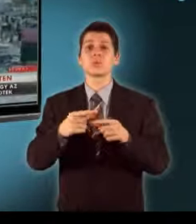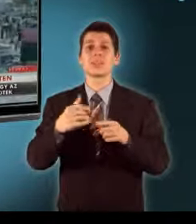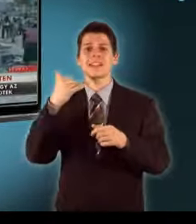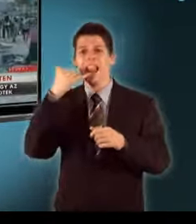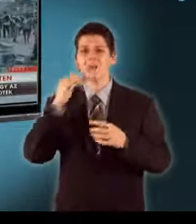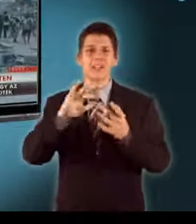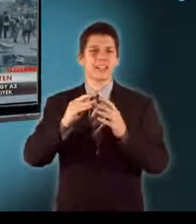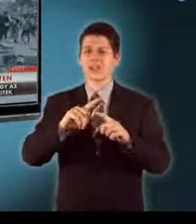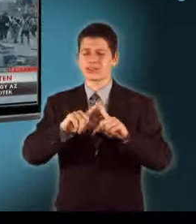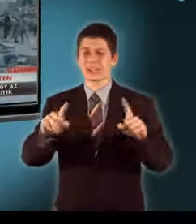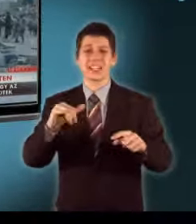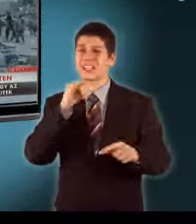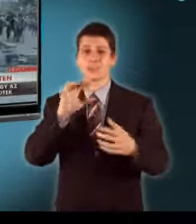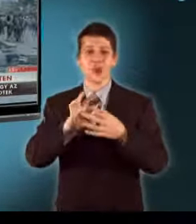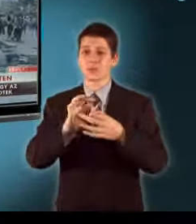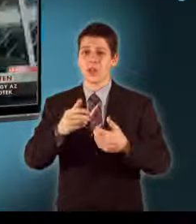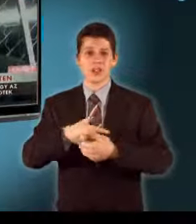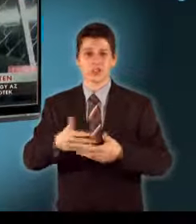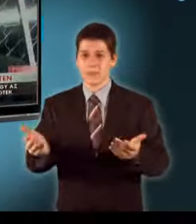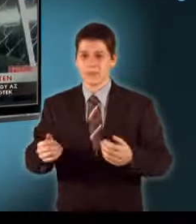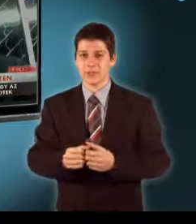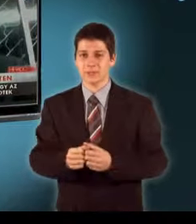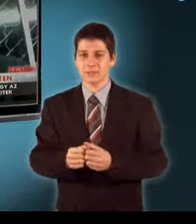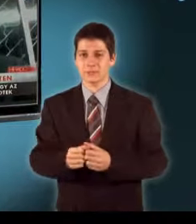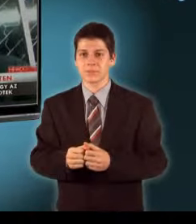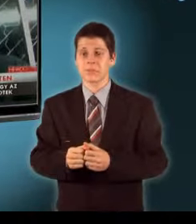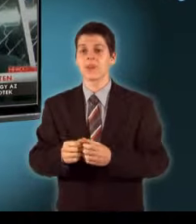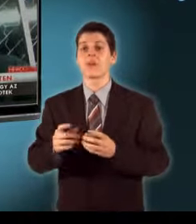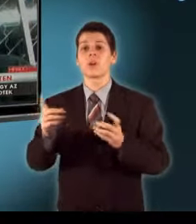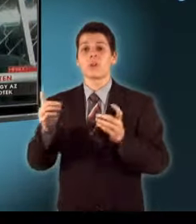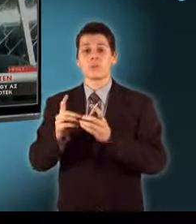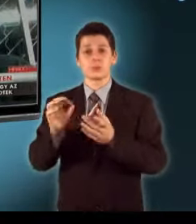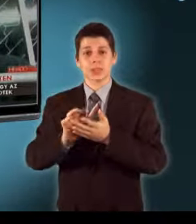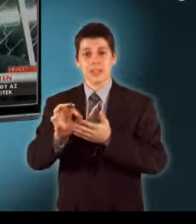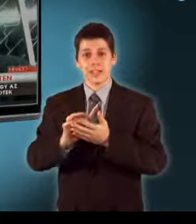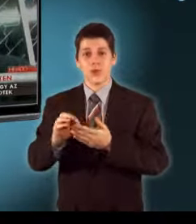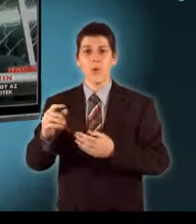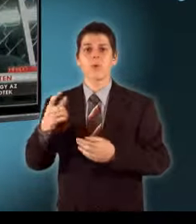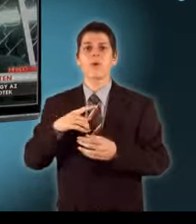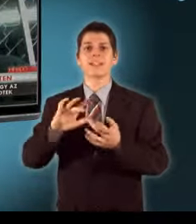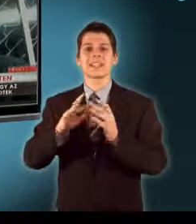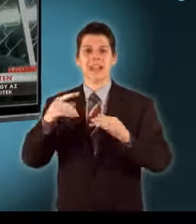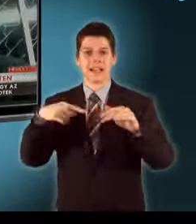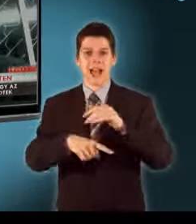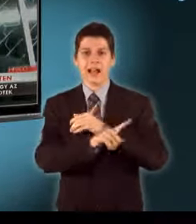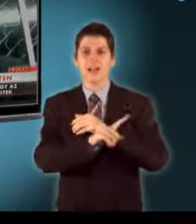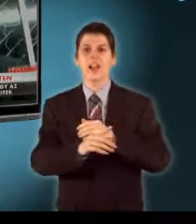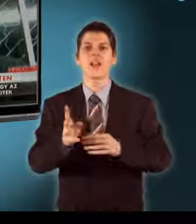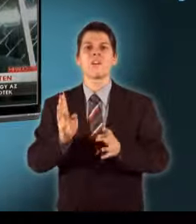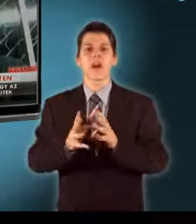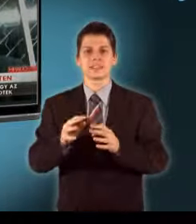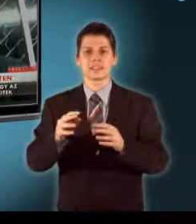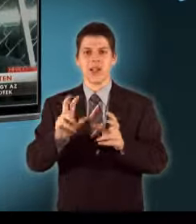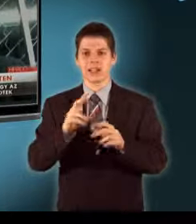megszakadt a katasztrófa miatt Ez az újságíró az interneten keresztül nyilatkozott egy francia televíziónak